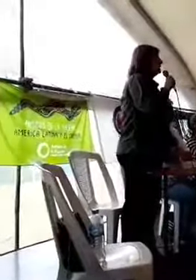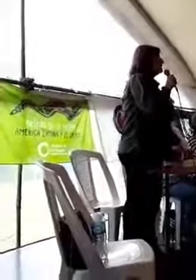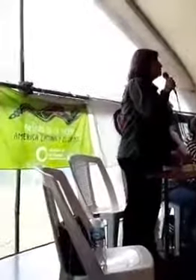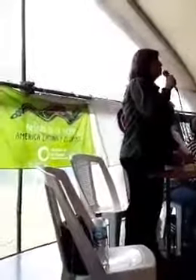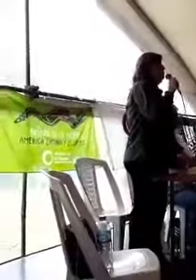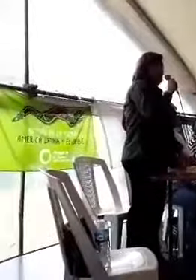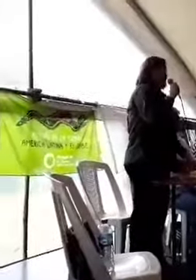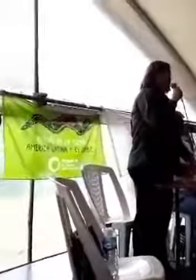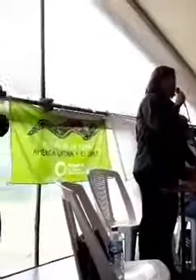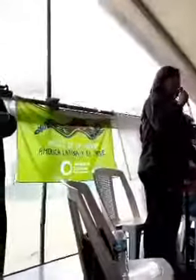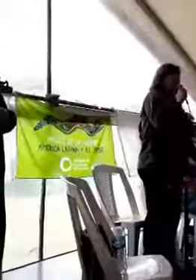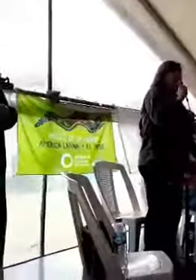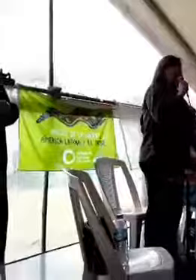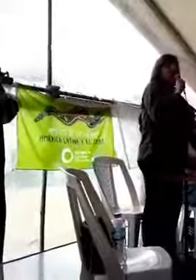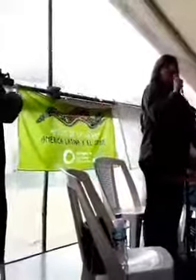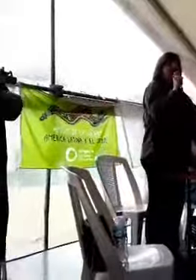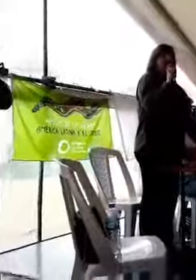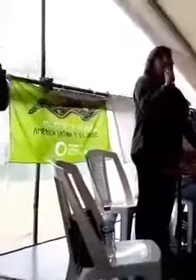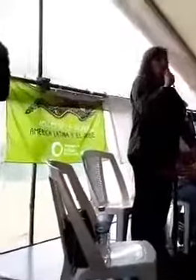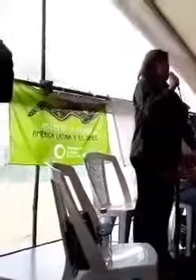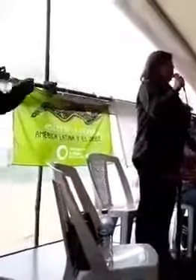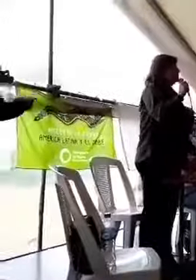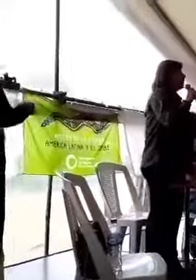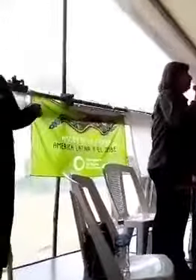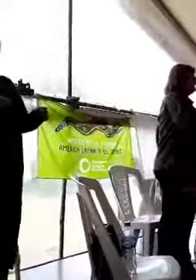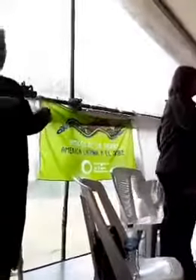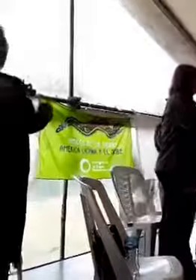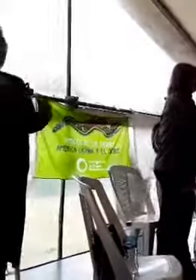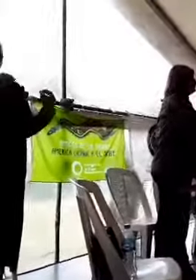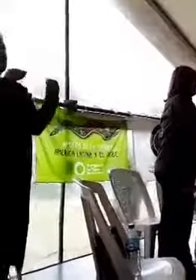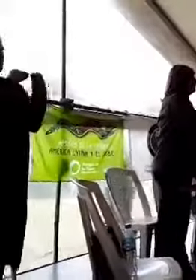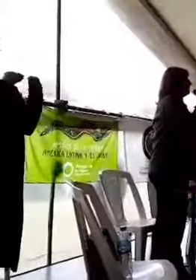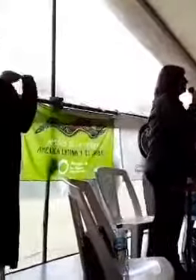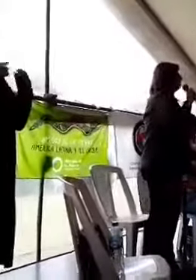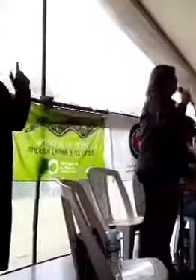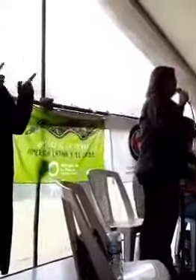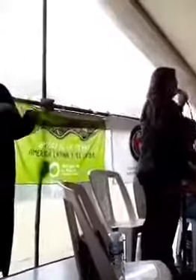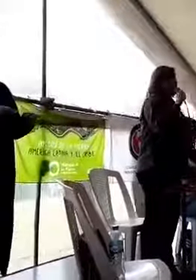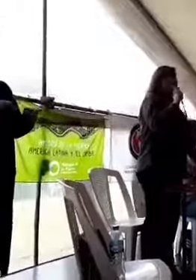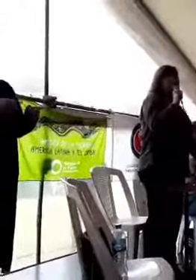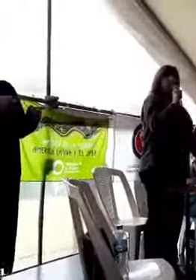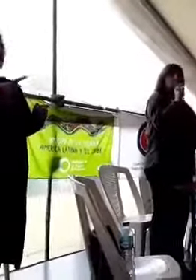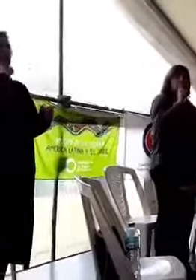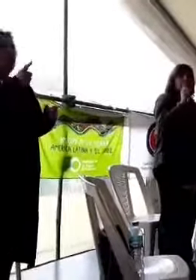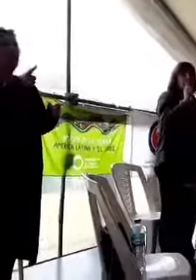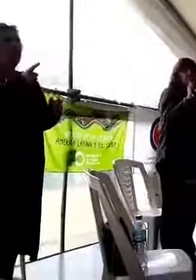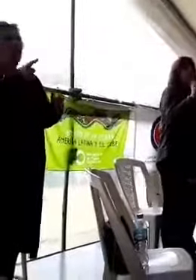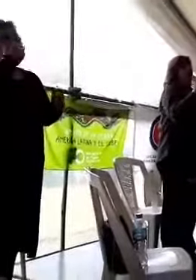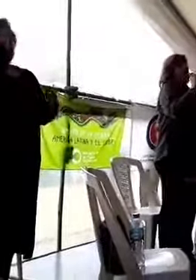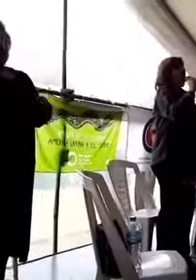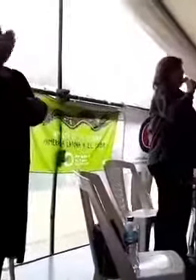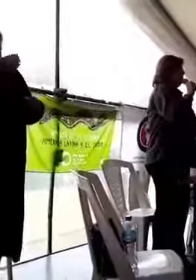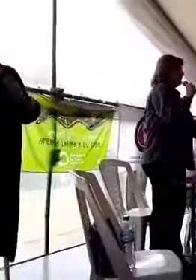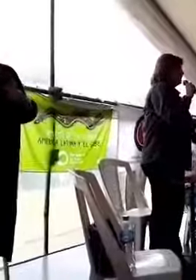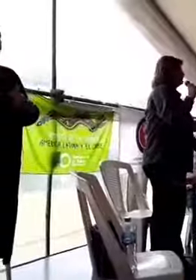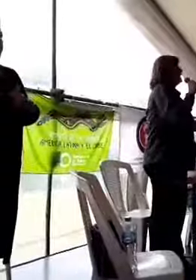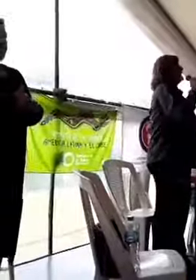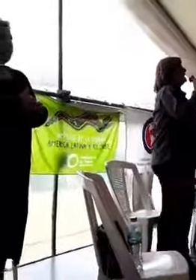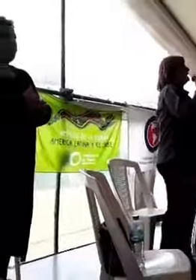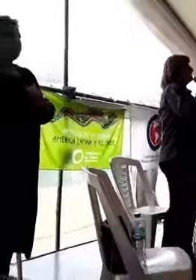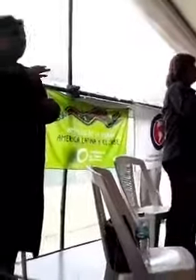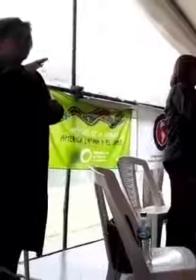companheiros uruguaios do PIT-CNT, meus companheiros também e companheiras do Frente Amplio, que